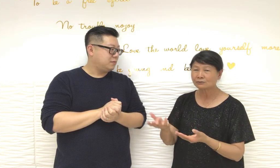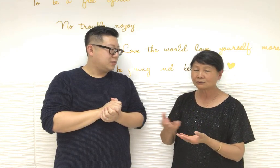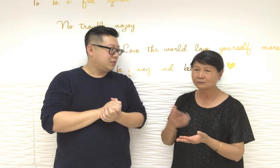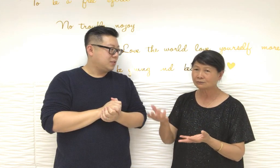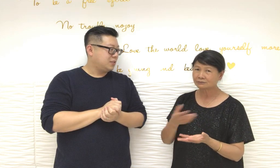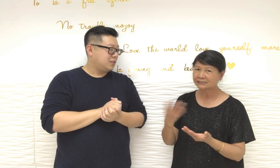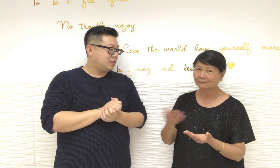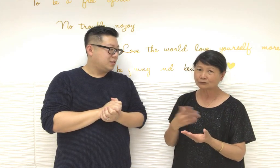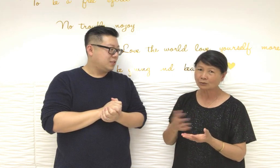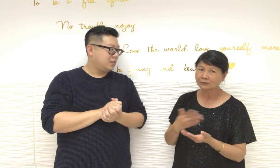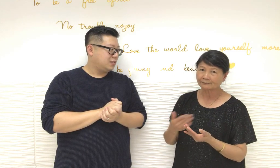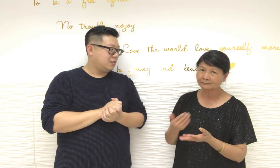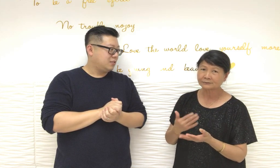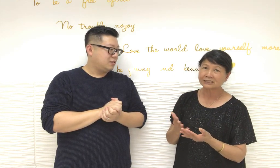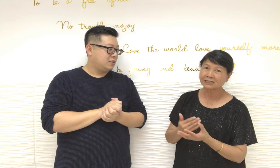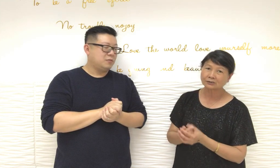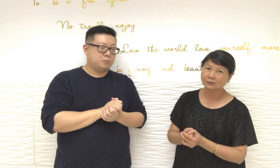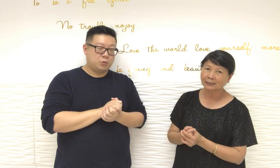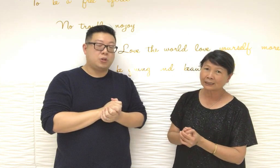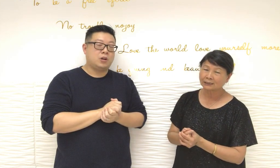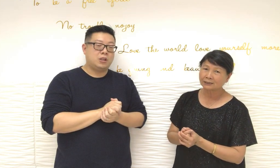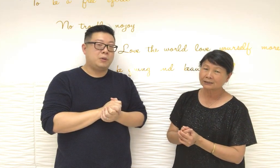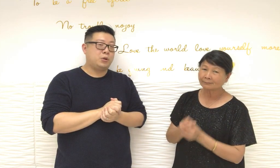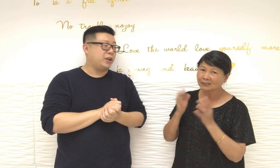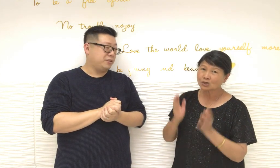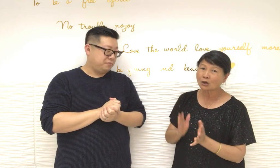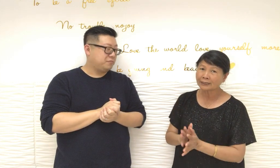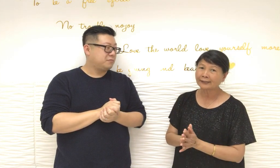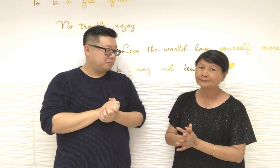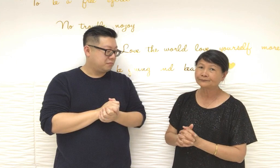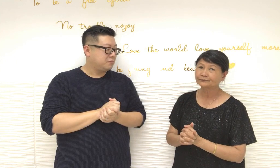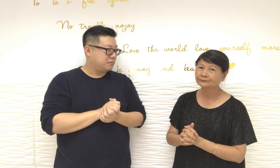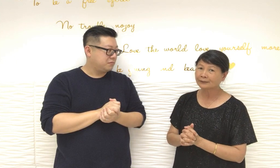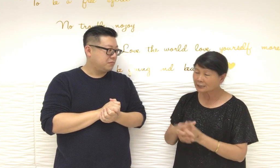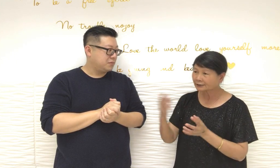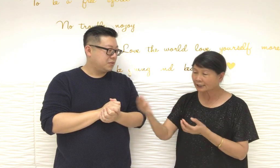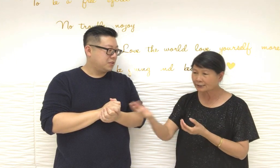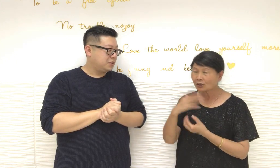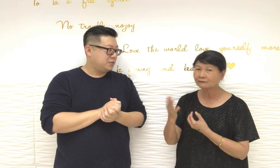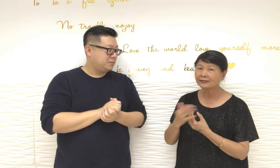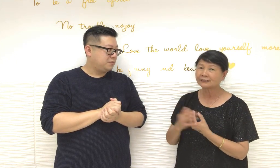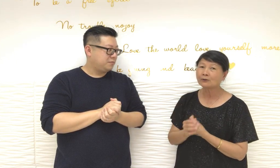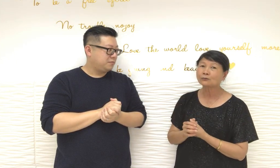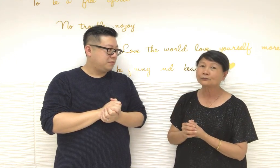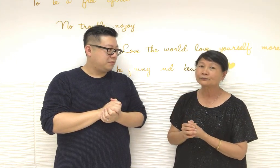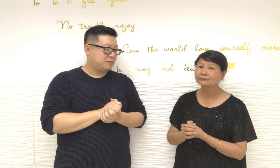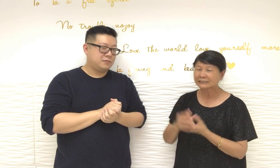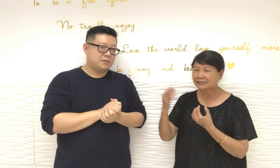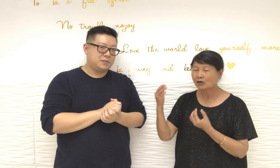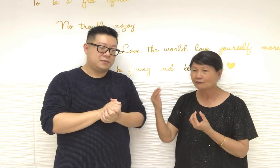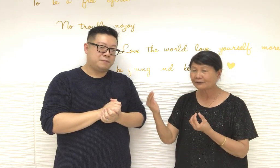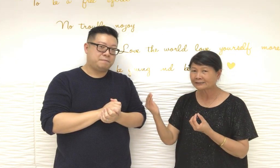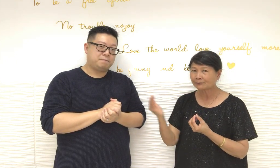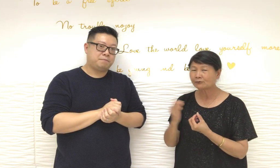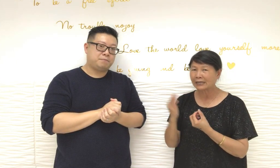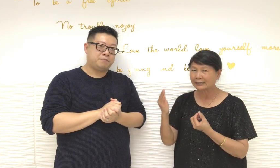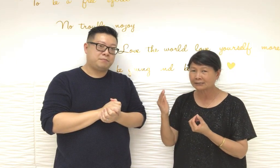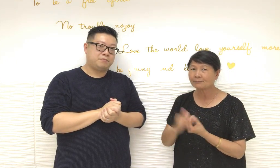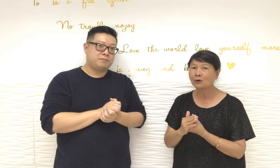賺不到入自己沒錯那是錯的一定要向回入店鋪